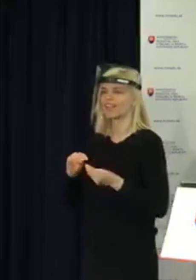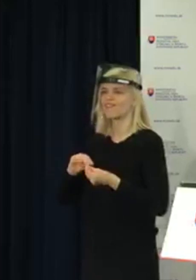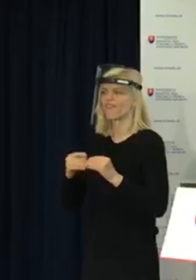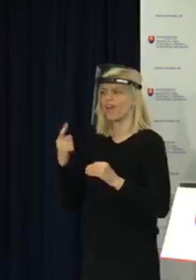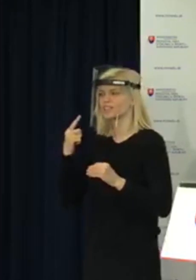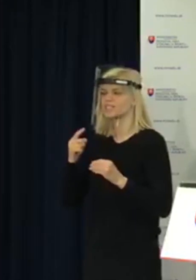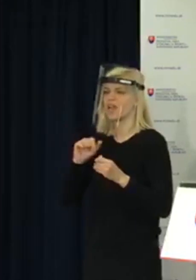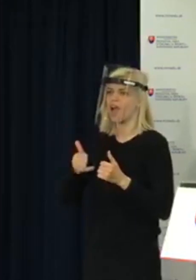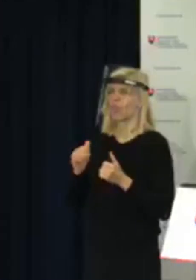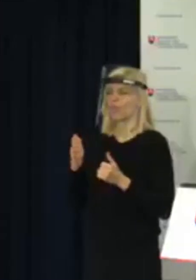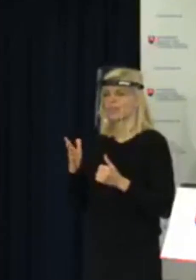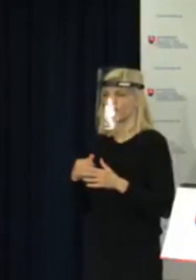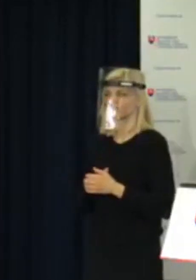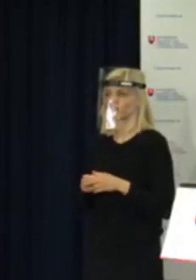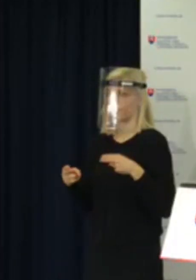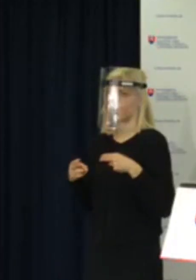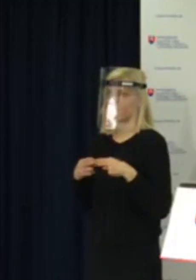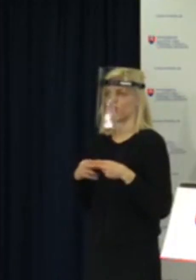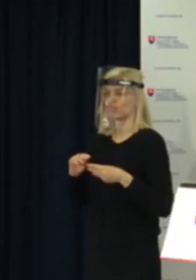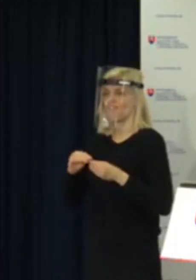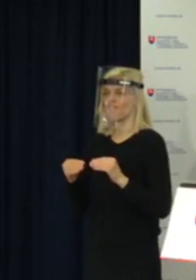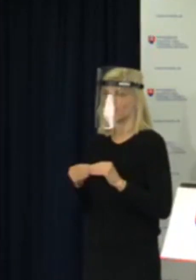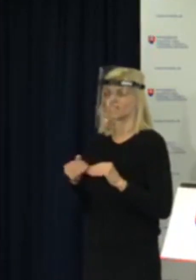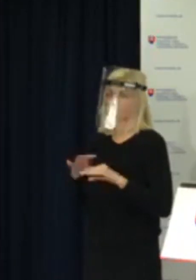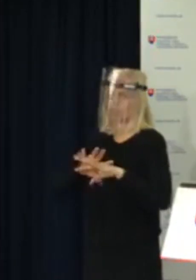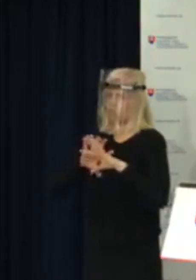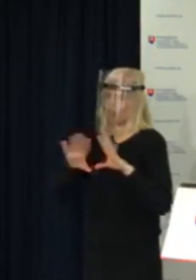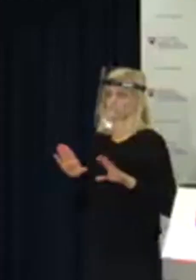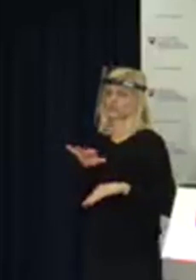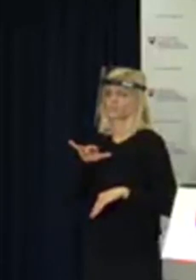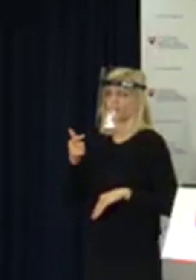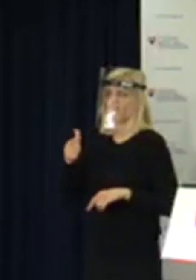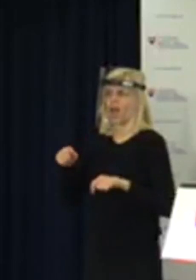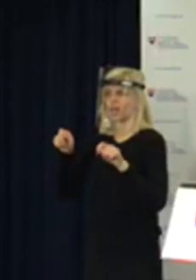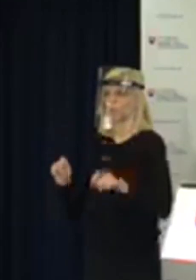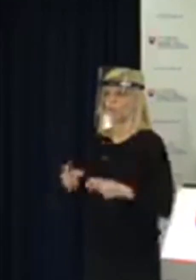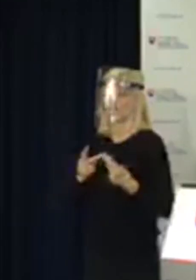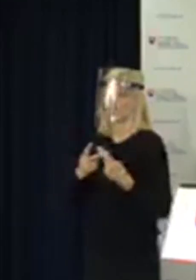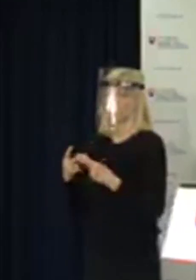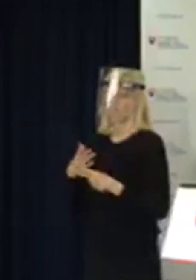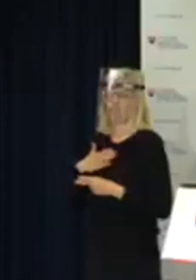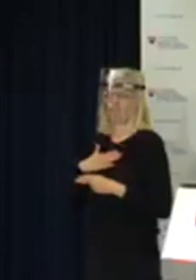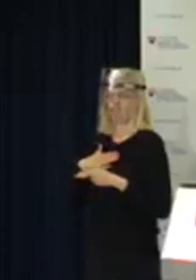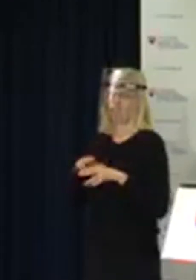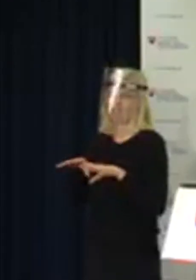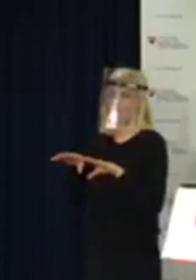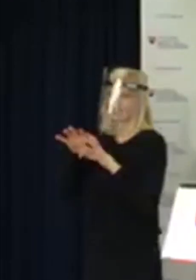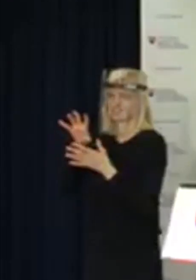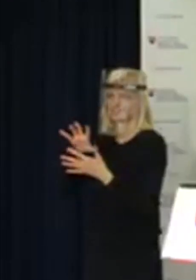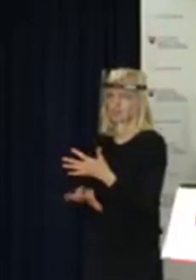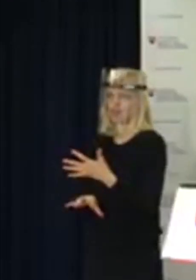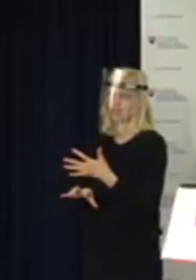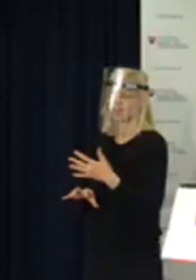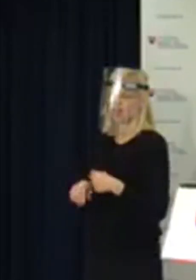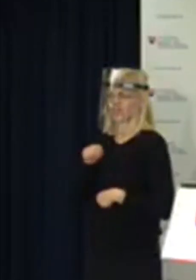Bližšie údaje už v tomto momente nájdete v dvoch rozhodnutiach na webovej stránke ministerstva. Tieto